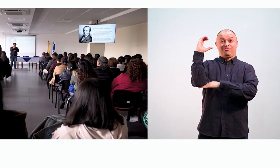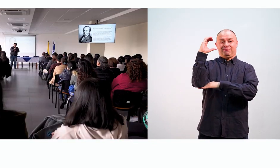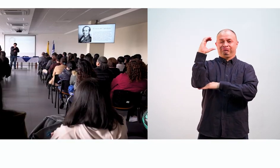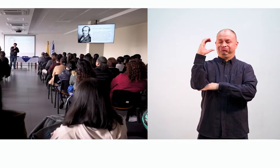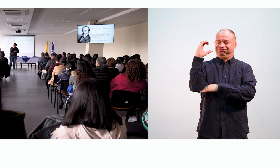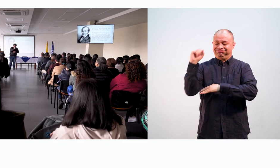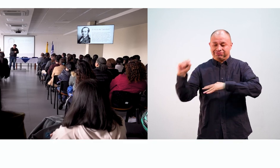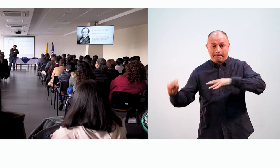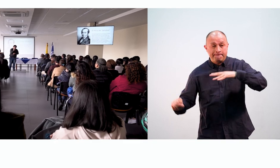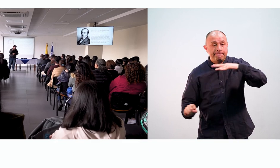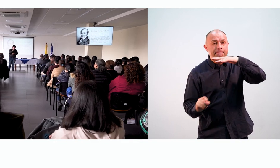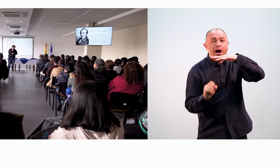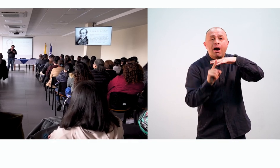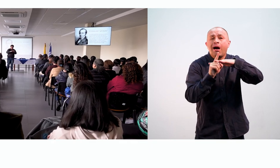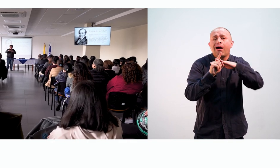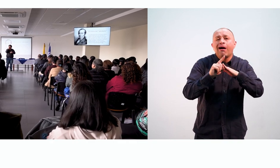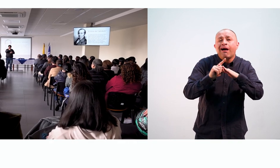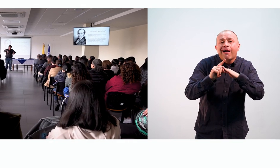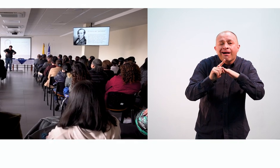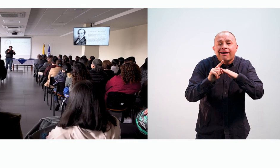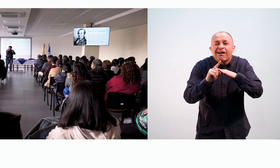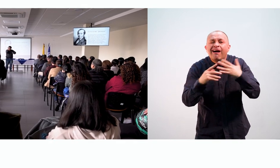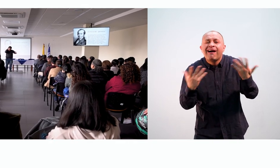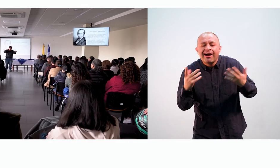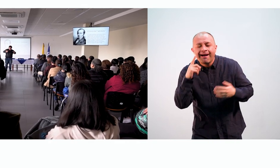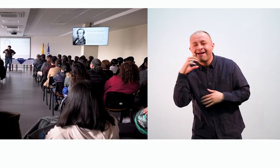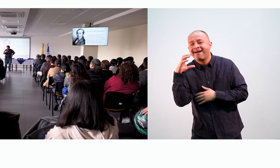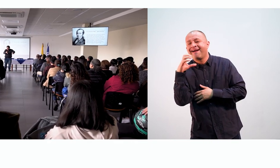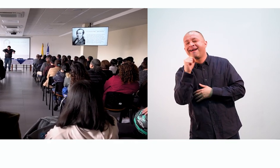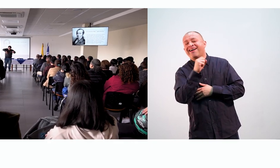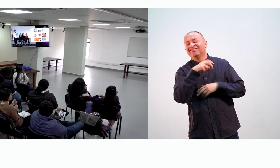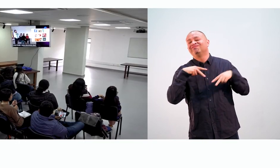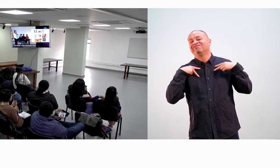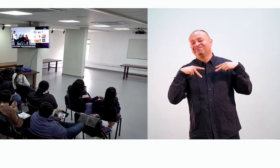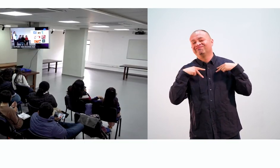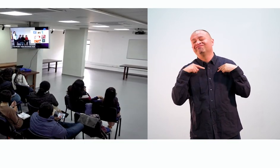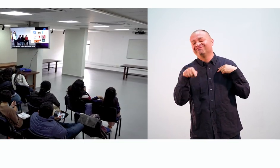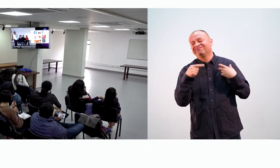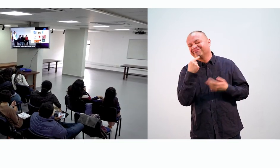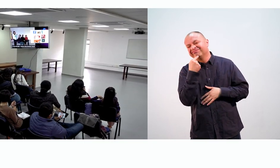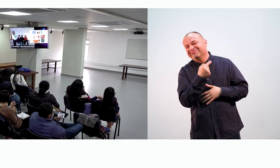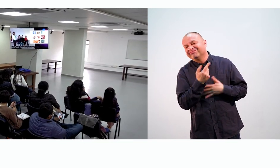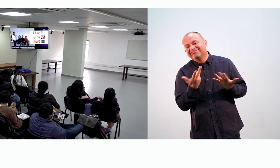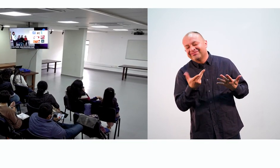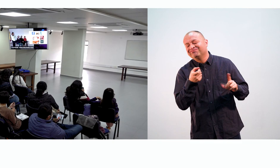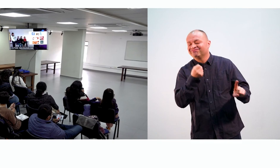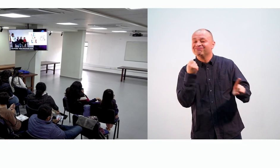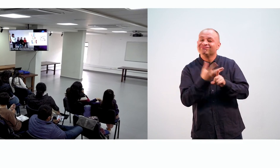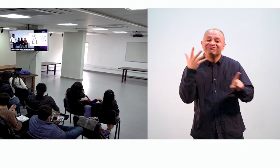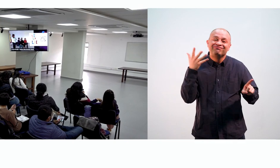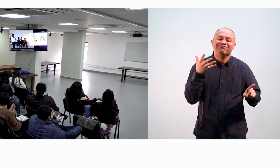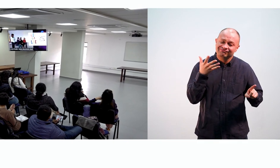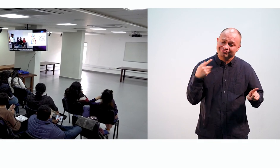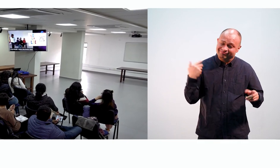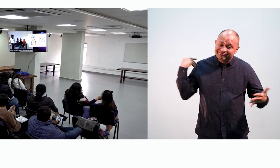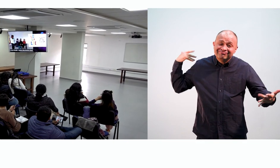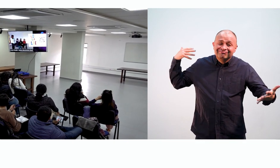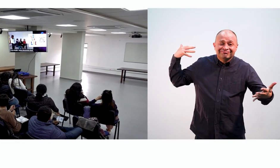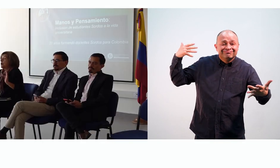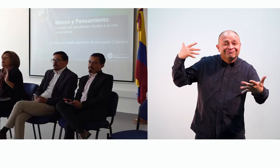un resurgir de esta y vemos en ese sentido que las palabras del EP y sus intenciones siguen vigentes.